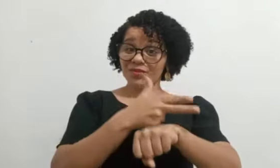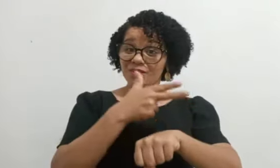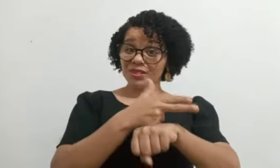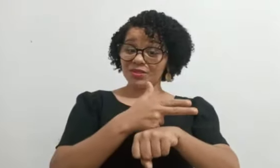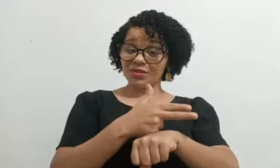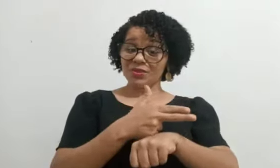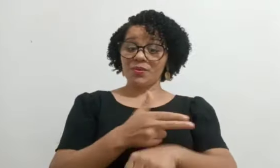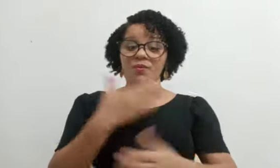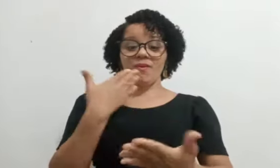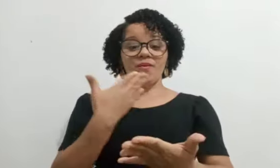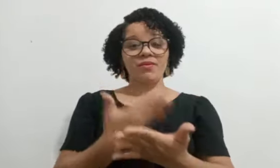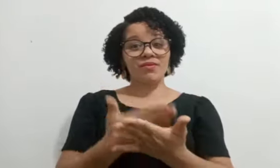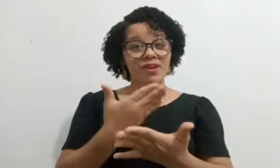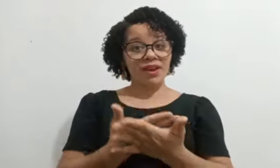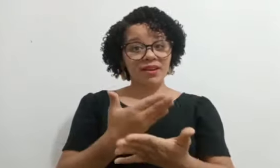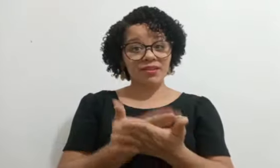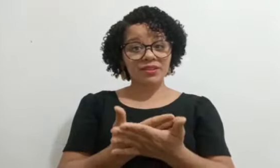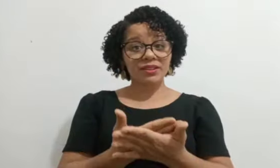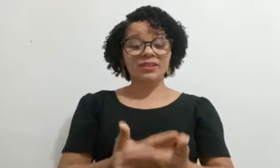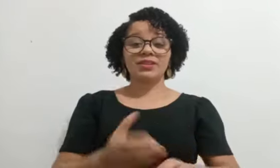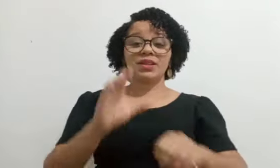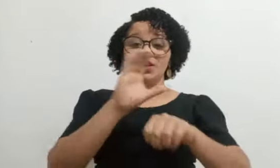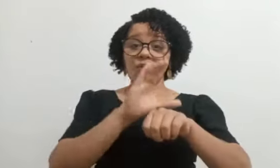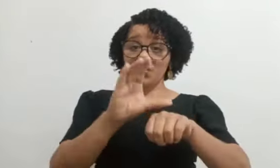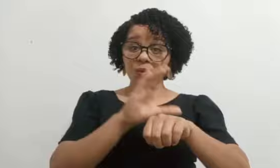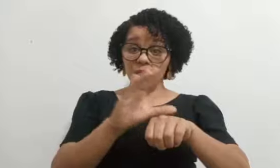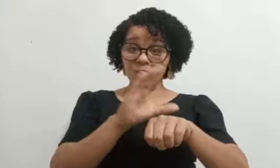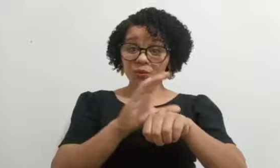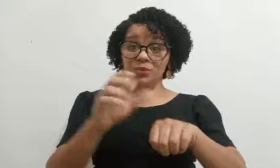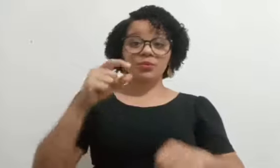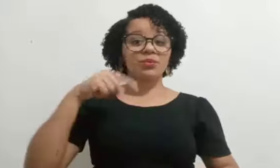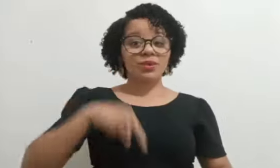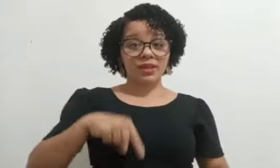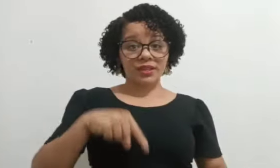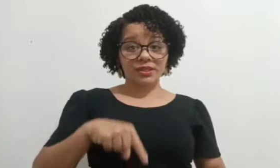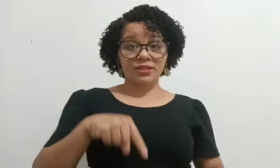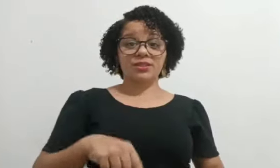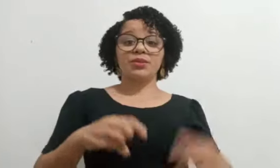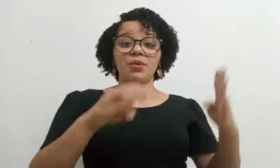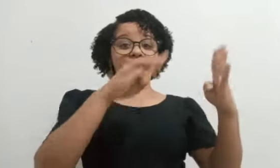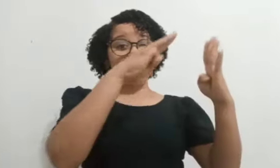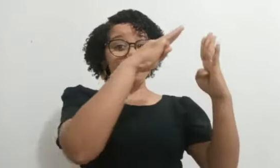ajudando a destravar e evoluir nos sinais.